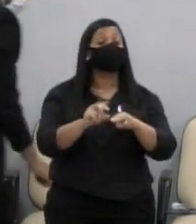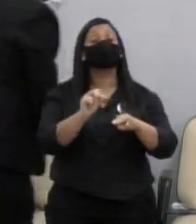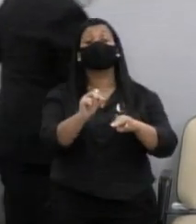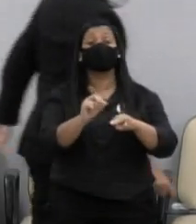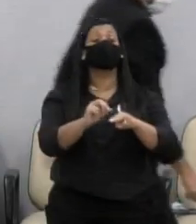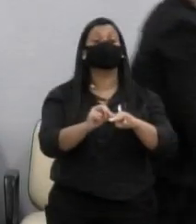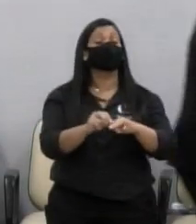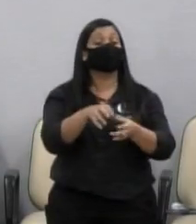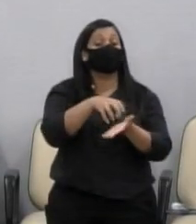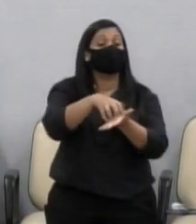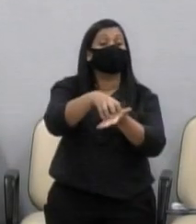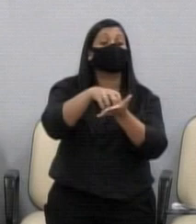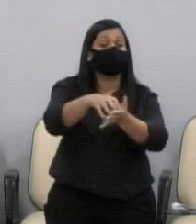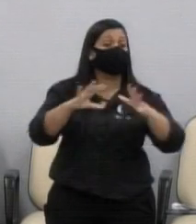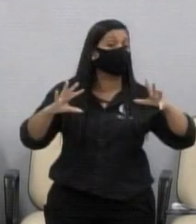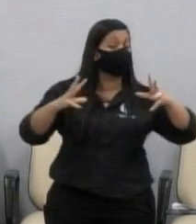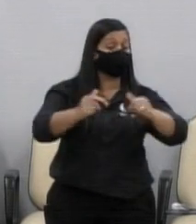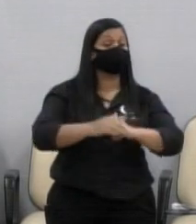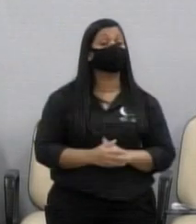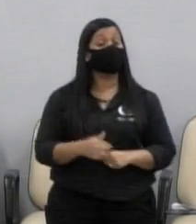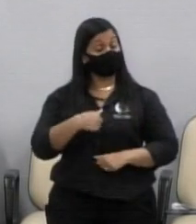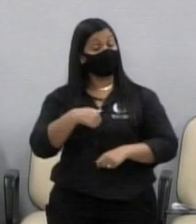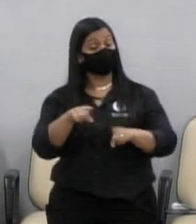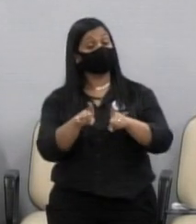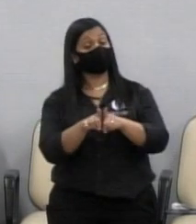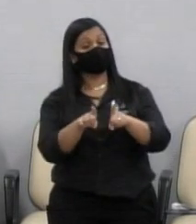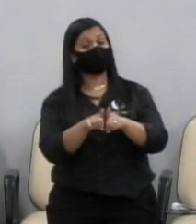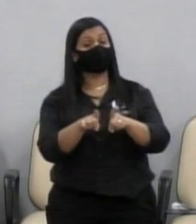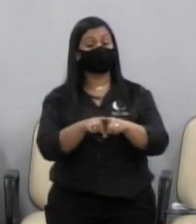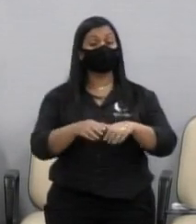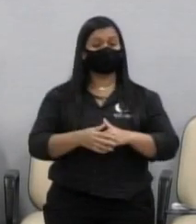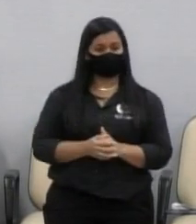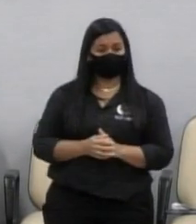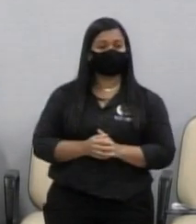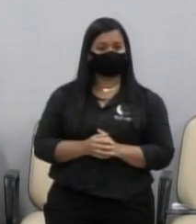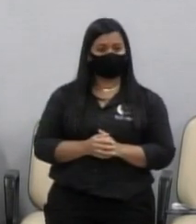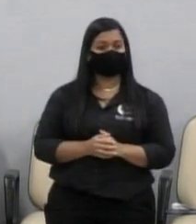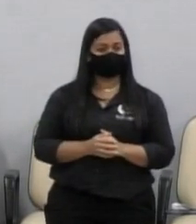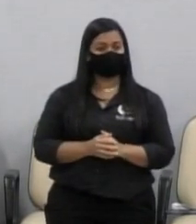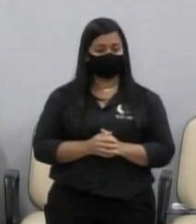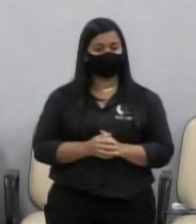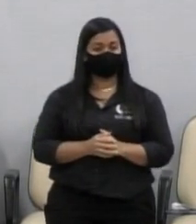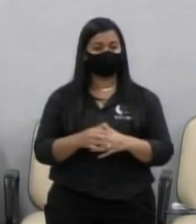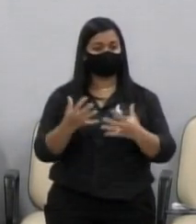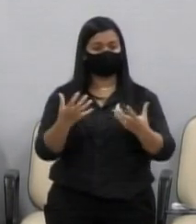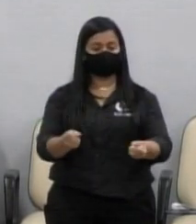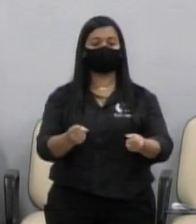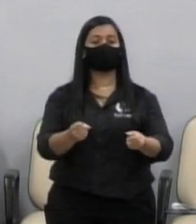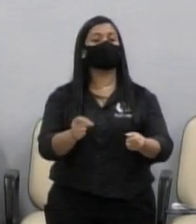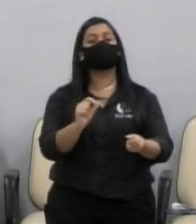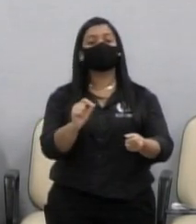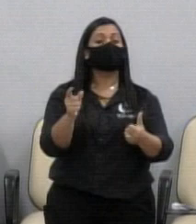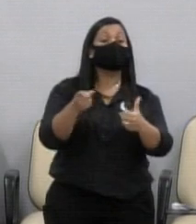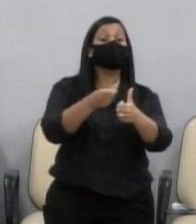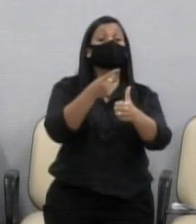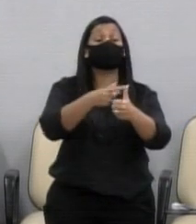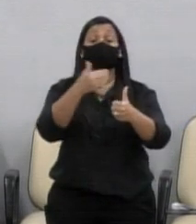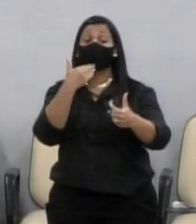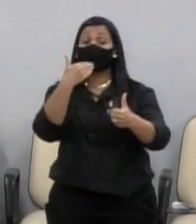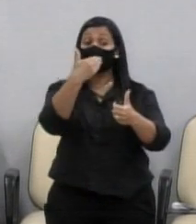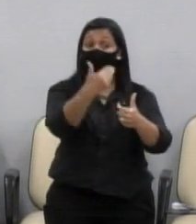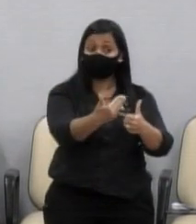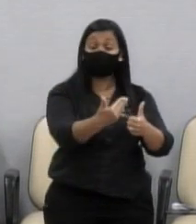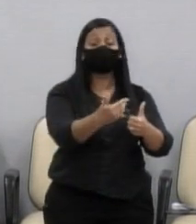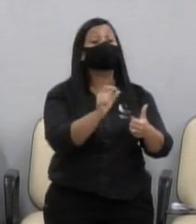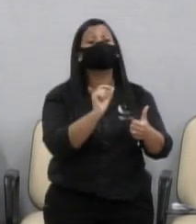transporte público. Eu também acabei abraçando a causa, fazendo a minha primeira solicitação